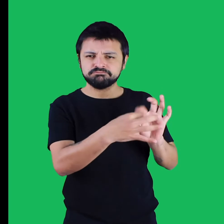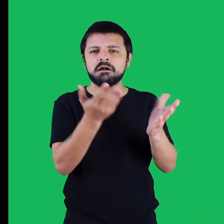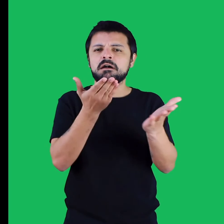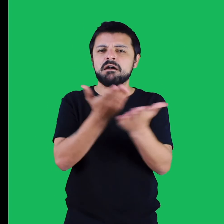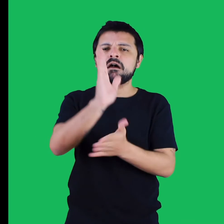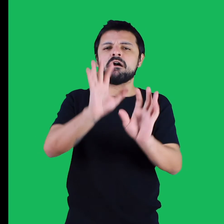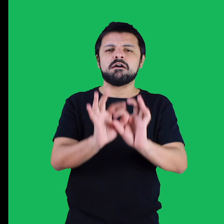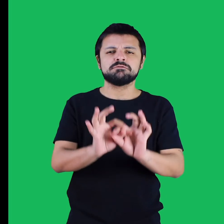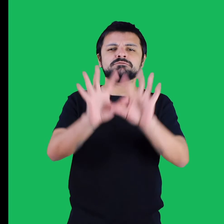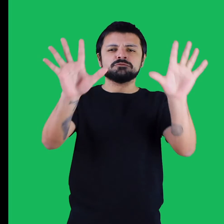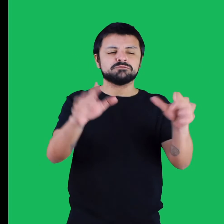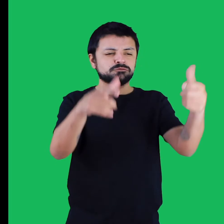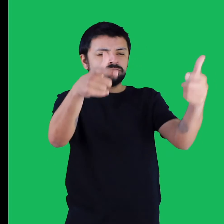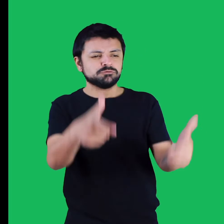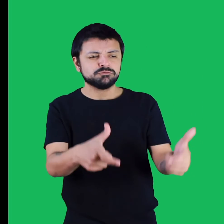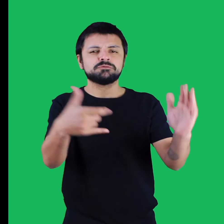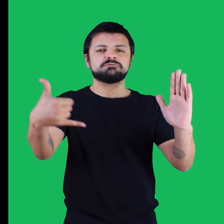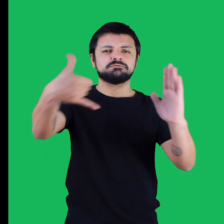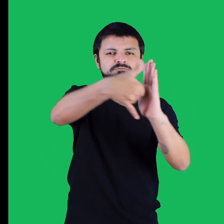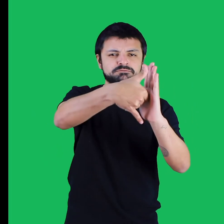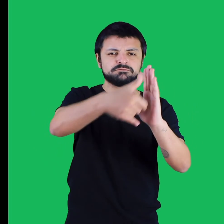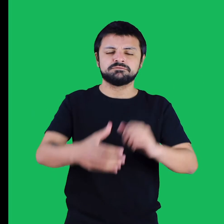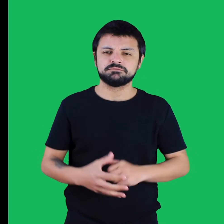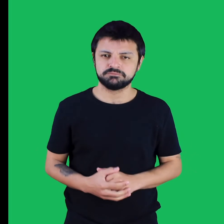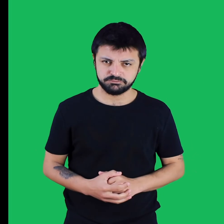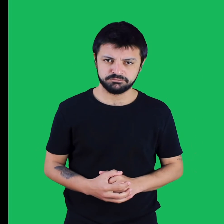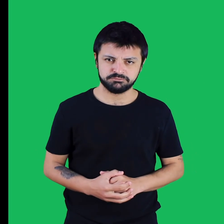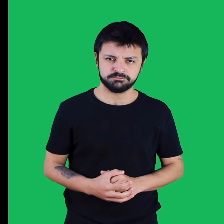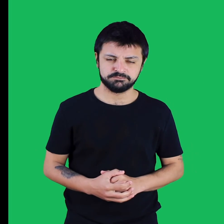legal do local indicado para a instalação. consultório. § A